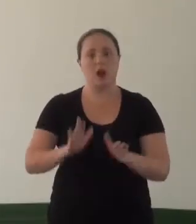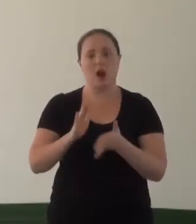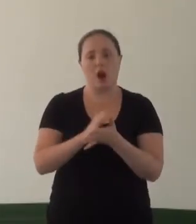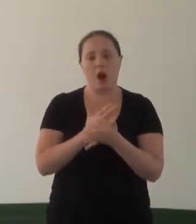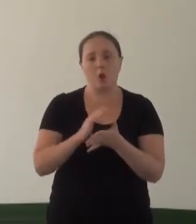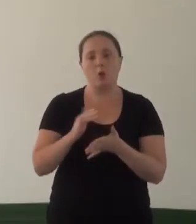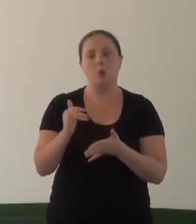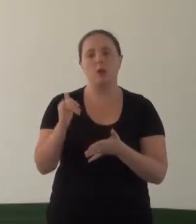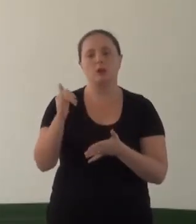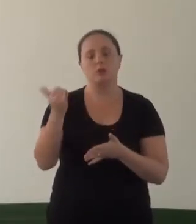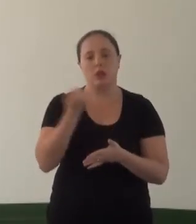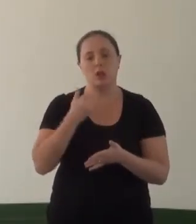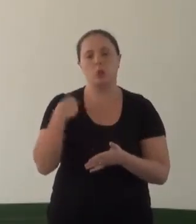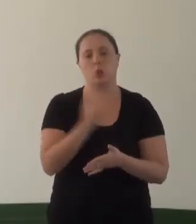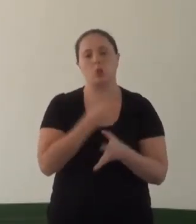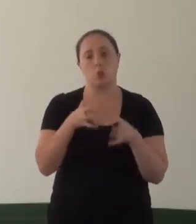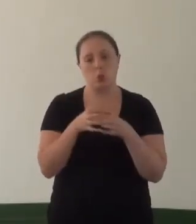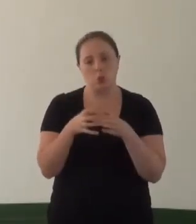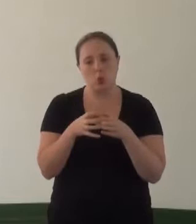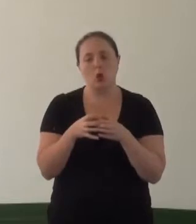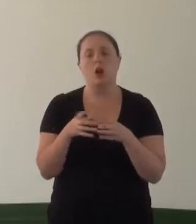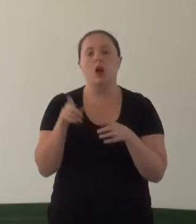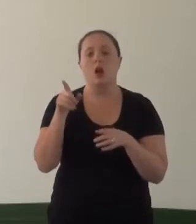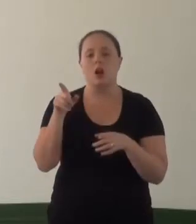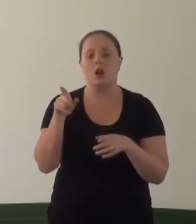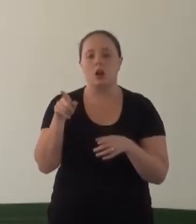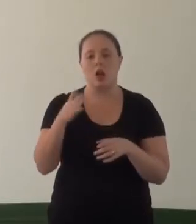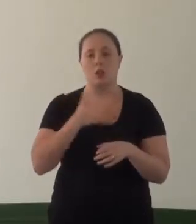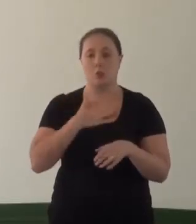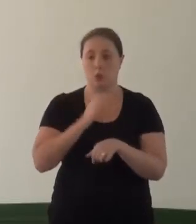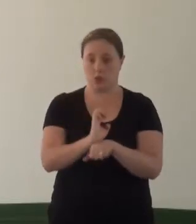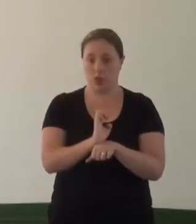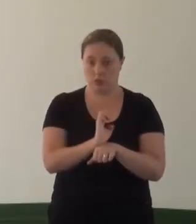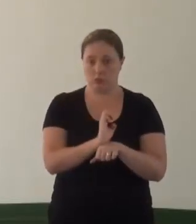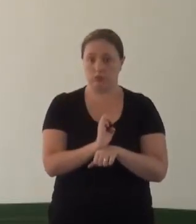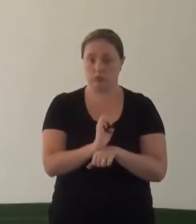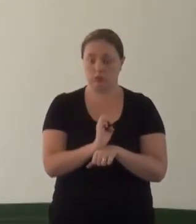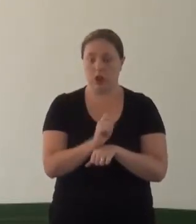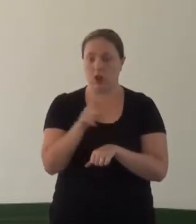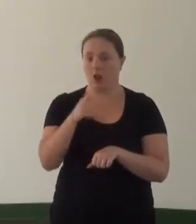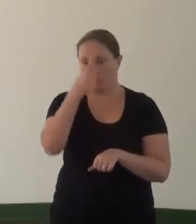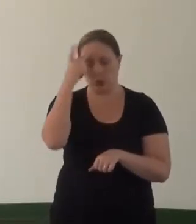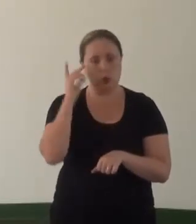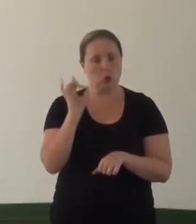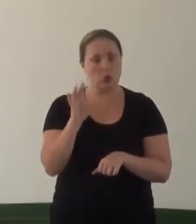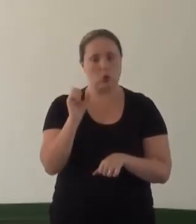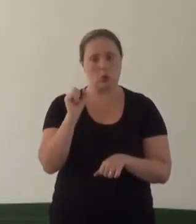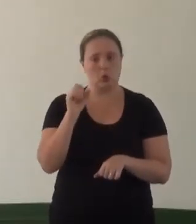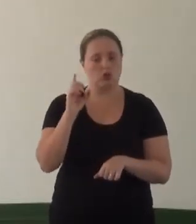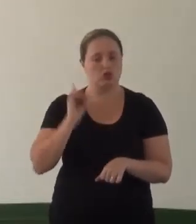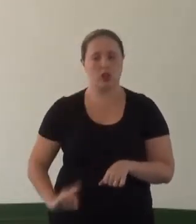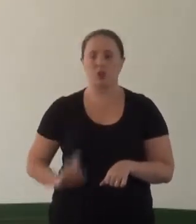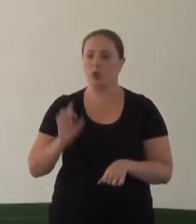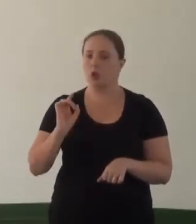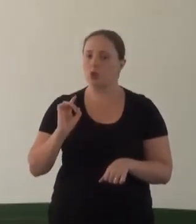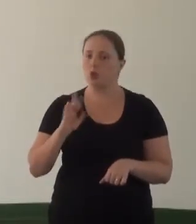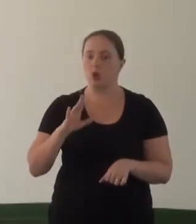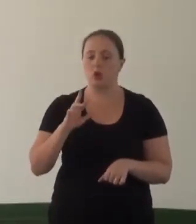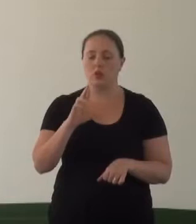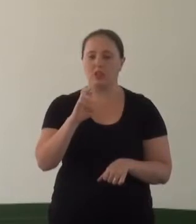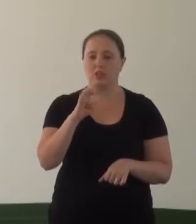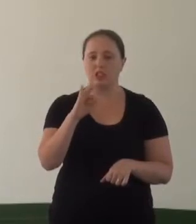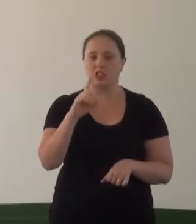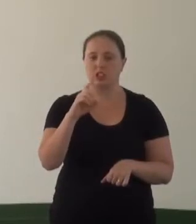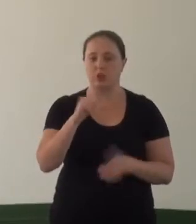denúncias que foram feitas lá no nosso grupo, inclusive lá no meu estado. Lá, a pessoa só tem direito a tirar a certidão de nascimento uma